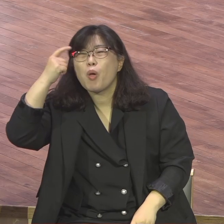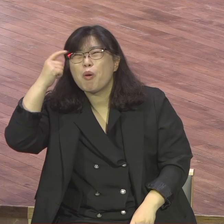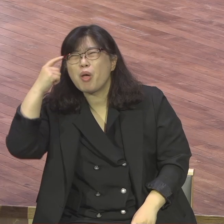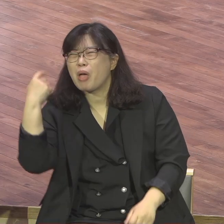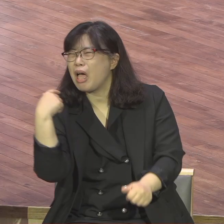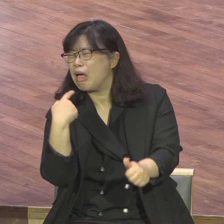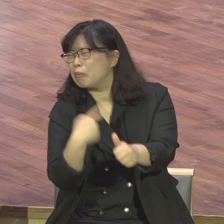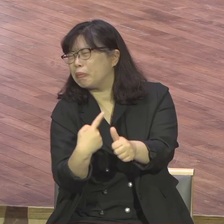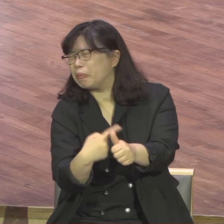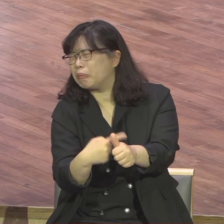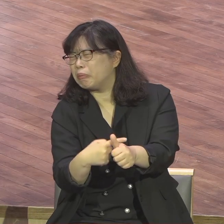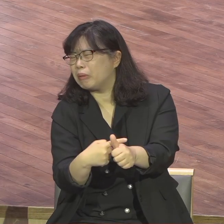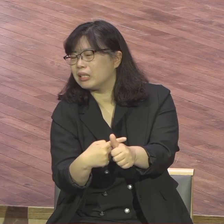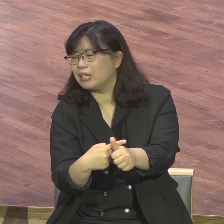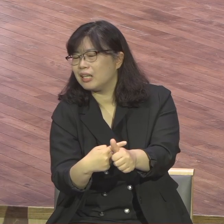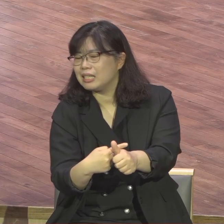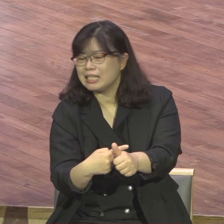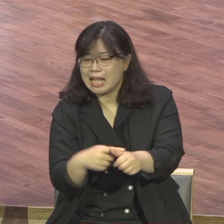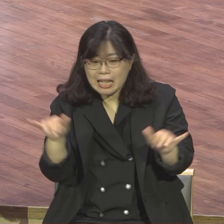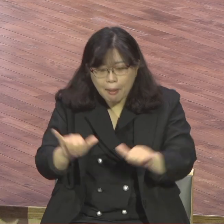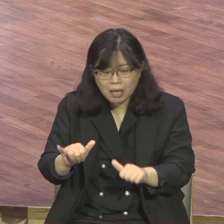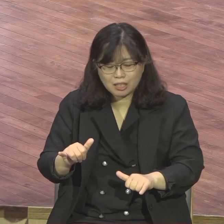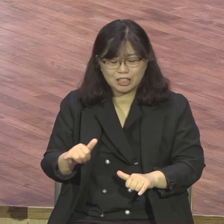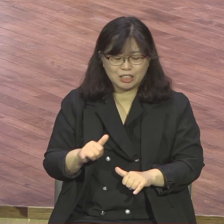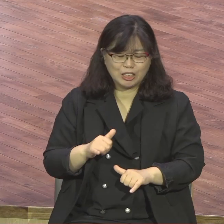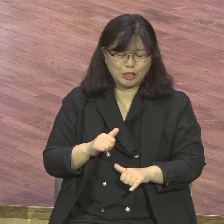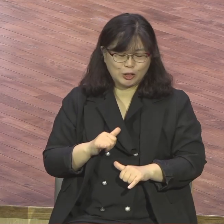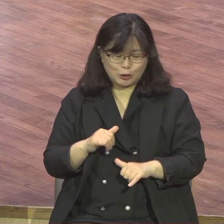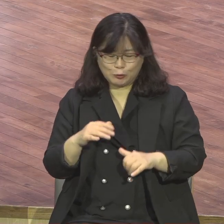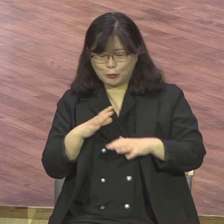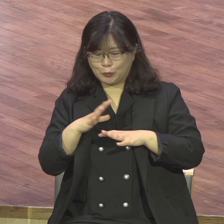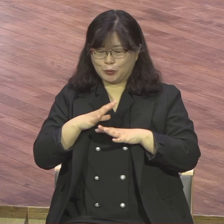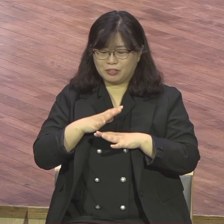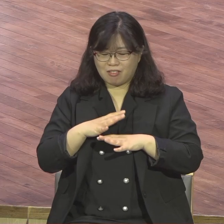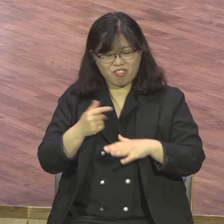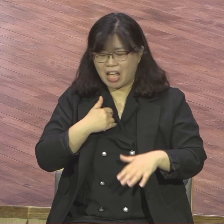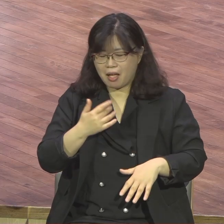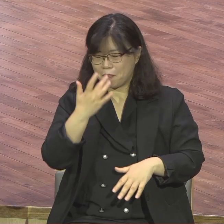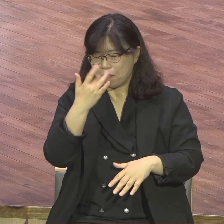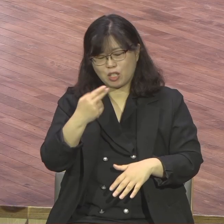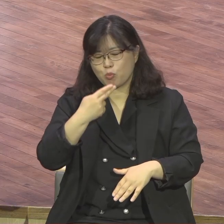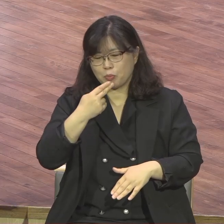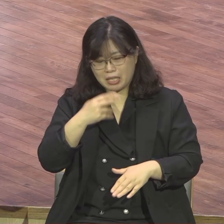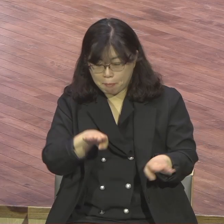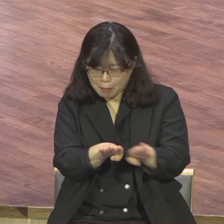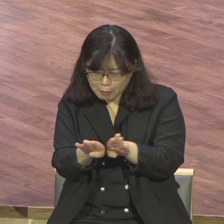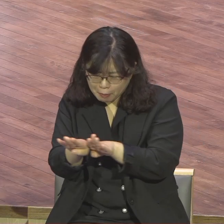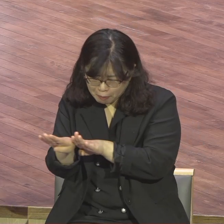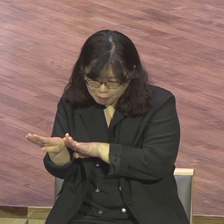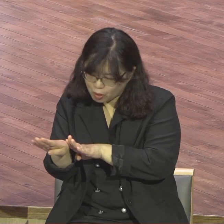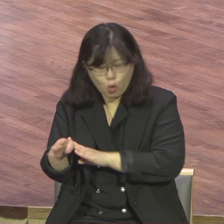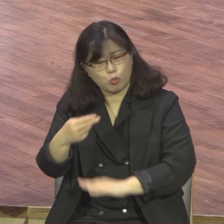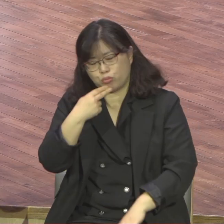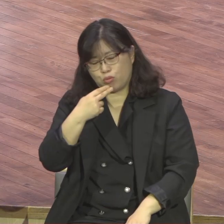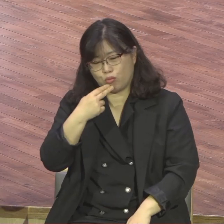지난주 목사님 무슨 설교인지도 모르고 무슨 대화 되겠어요 일단 만나면 강당 포롬부터 해야지 아멘